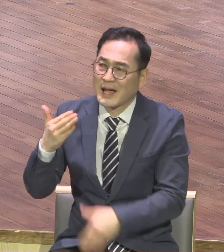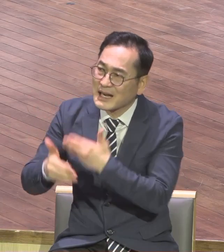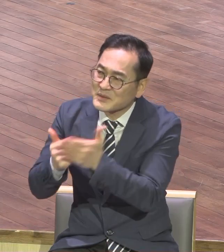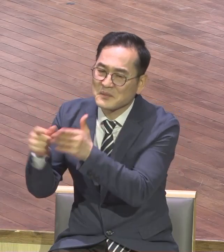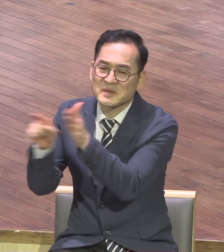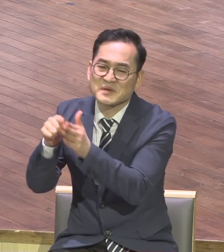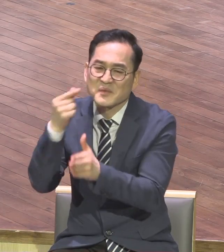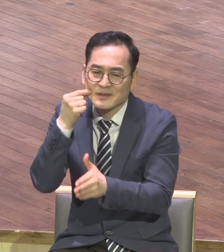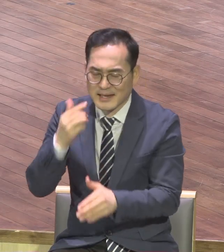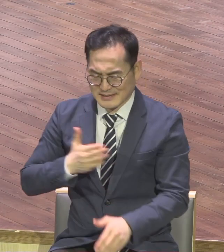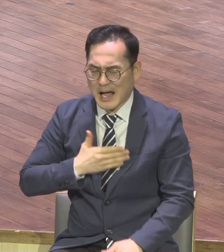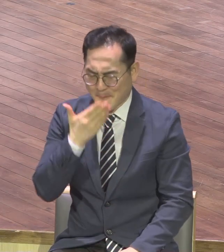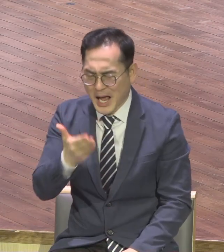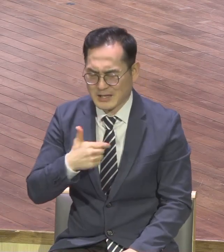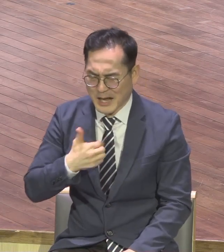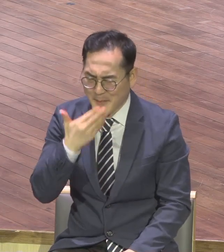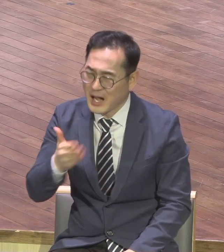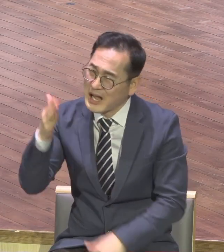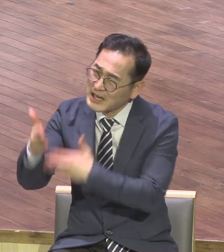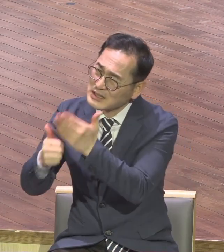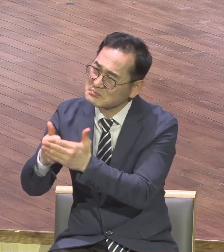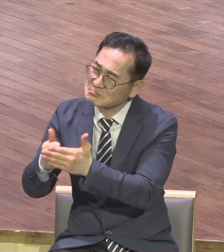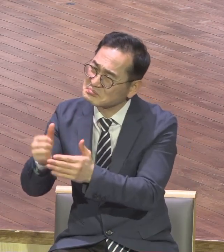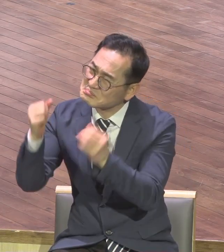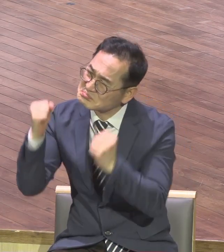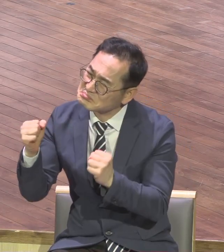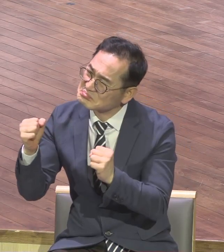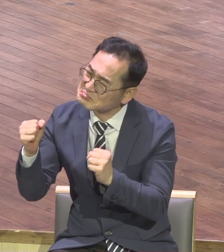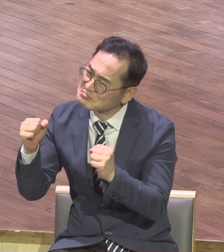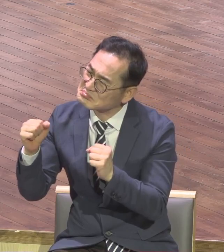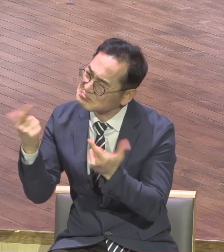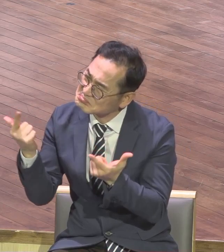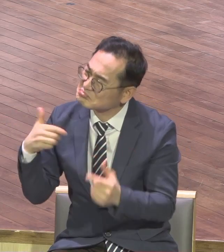해야 되기 때문에 도저히 안 돼 우리가 해야 되기 때문에 불가능해